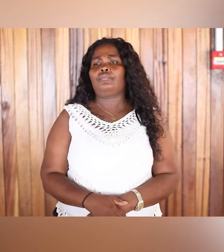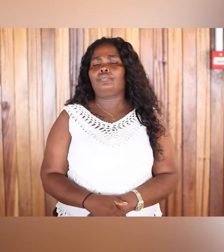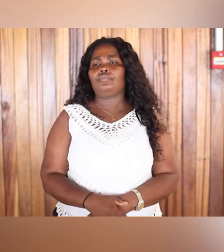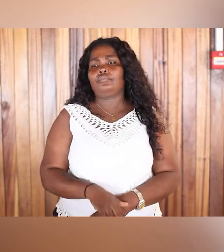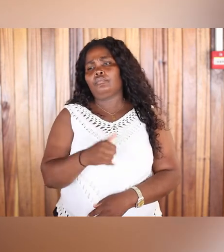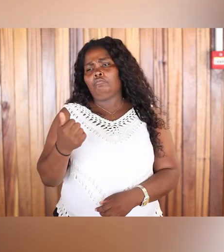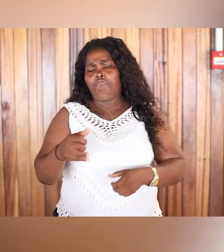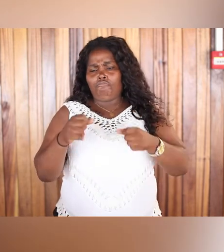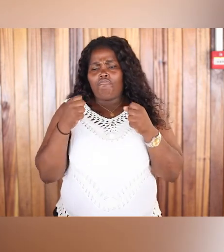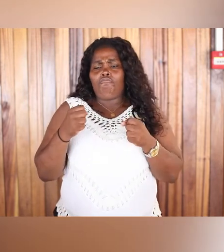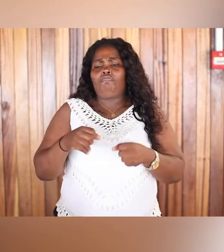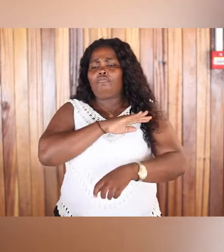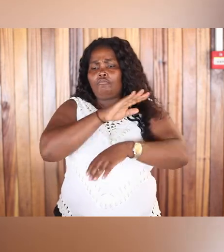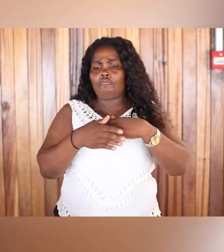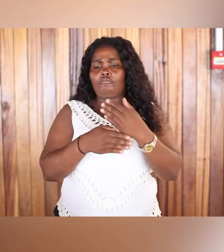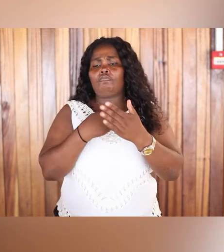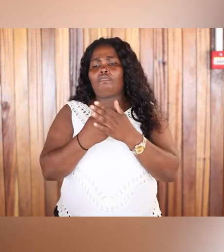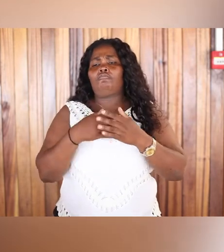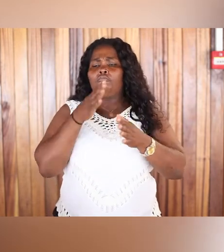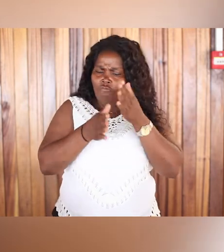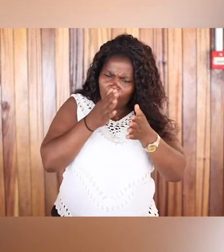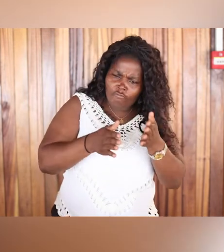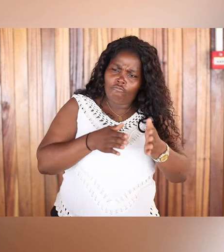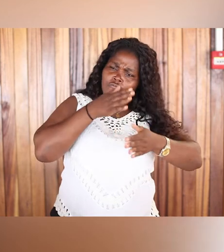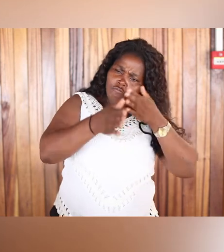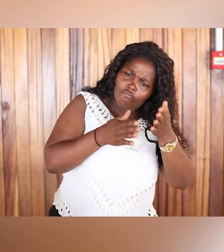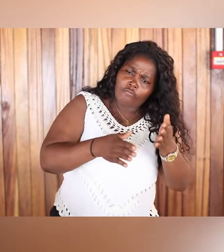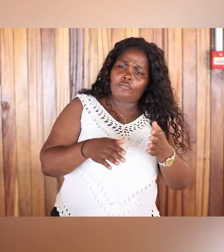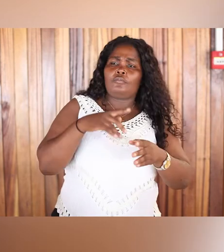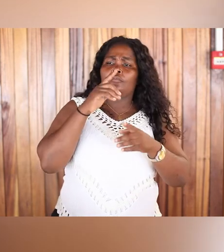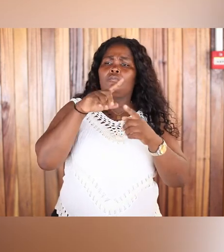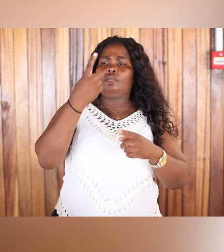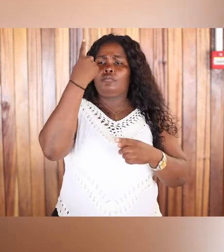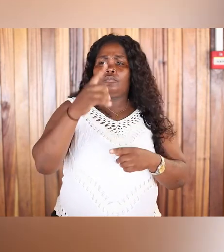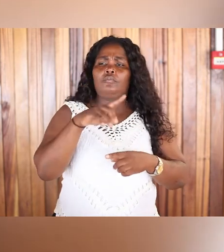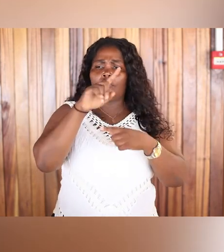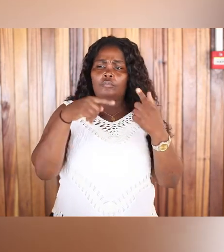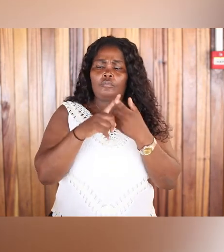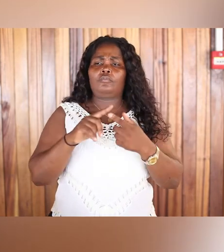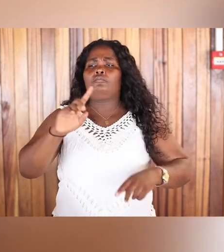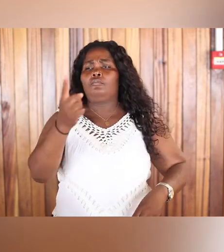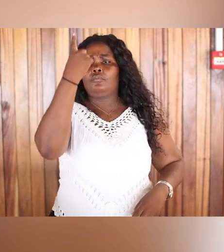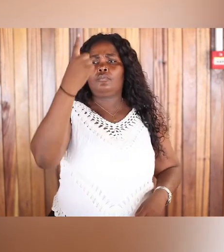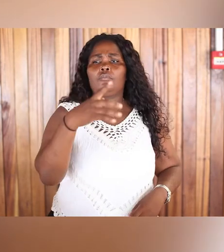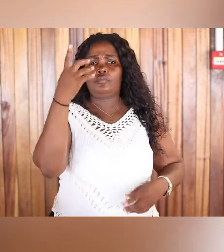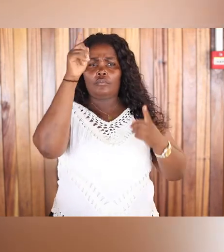Apretó los puños y corrió. Corrió como una hasta llegar la primera en la meta.